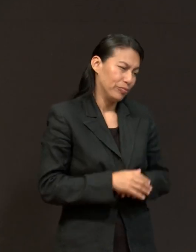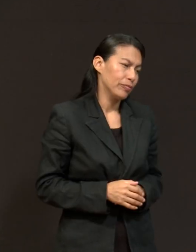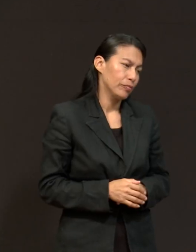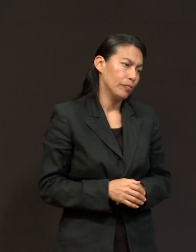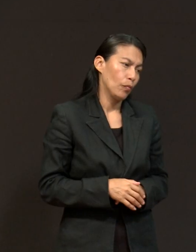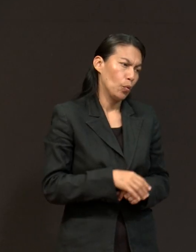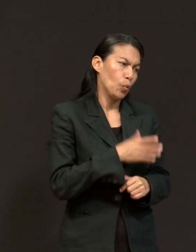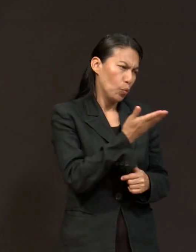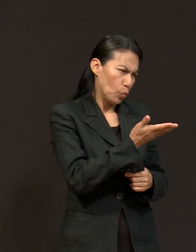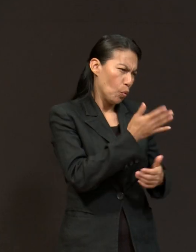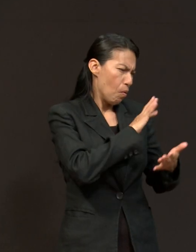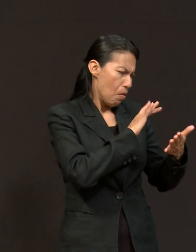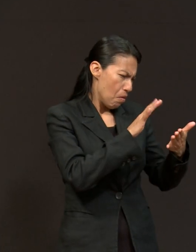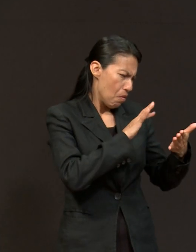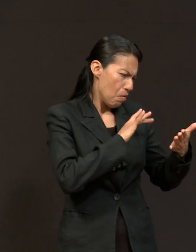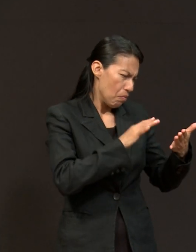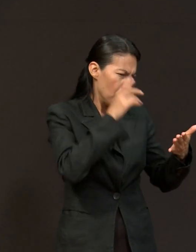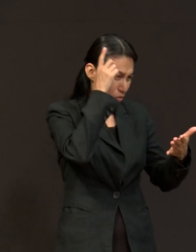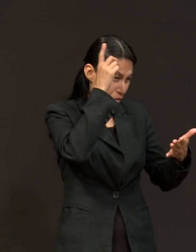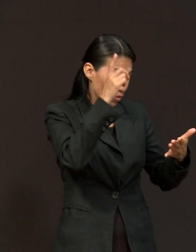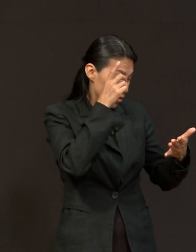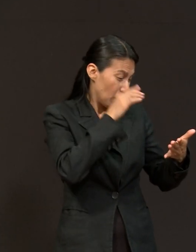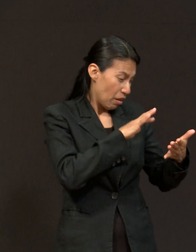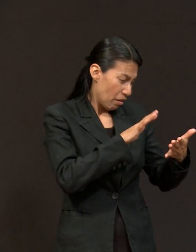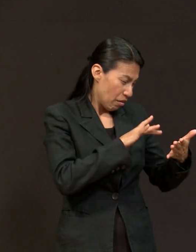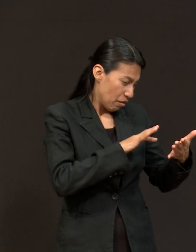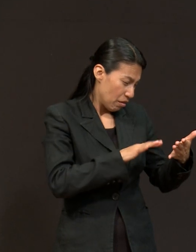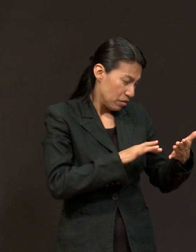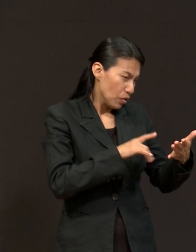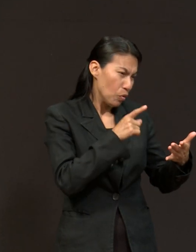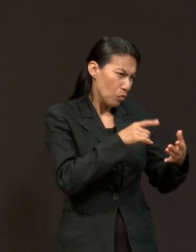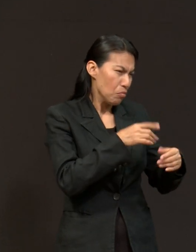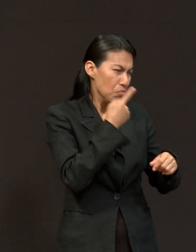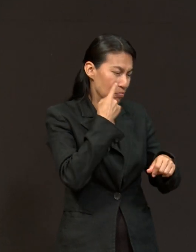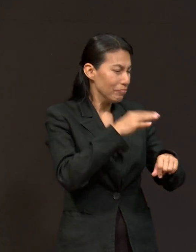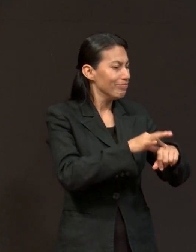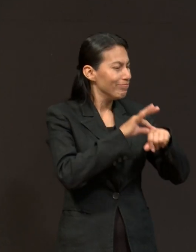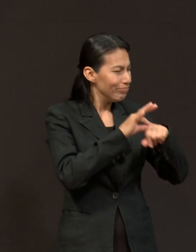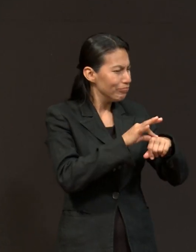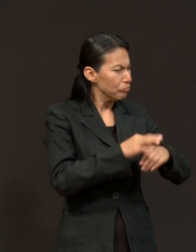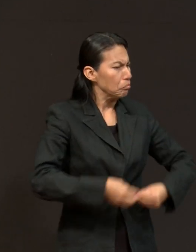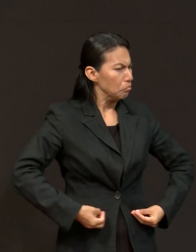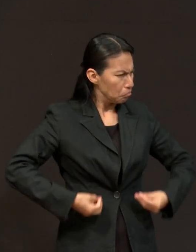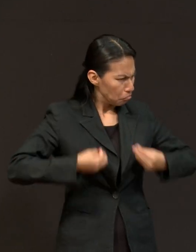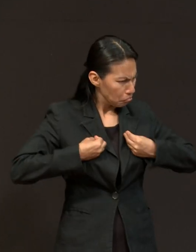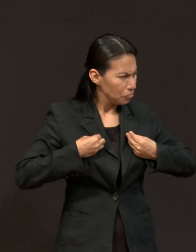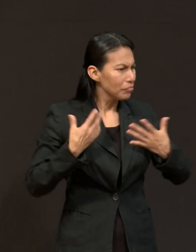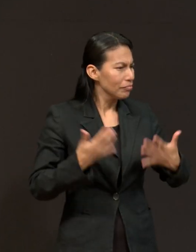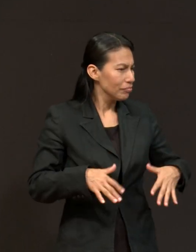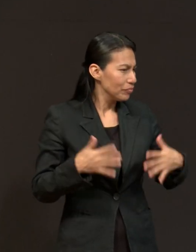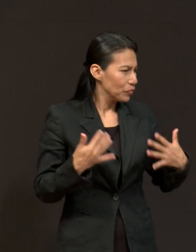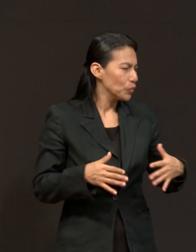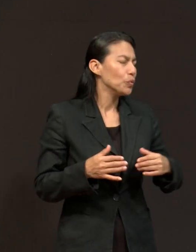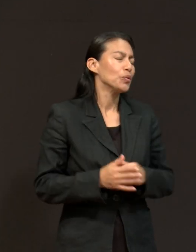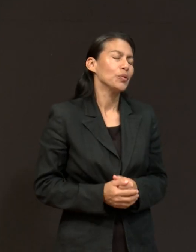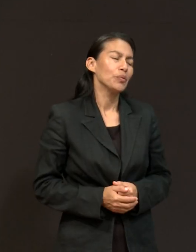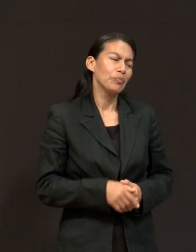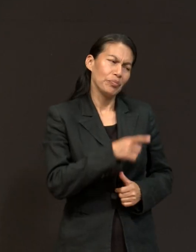lo que tú has leído de cerca de Dios. Y lo constataste con tu